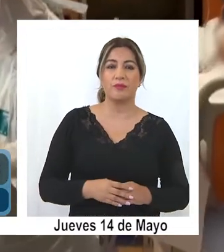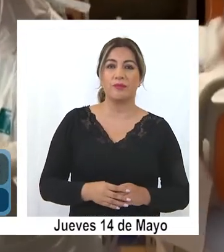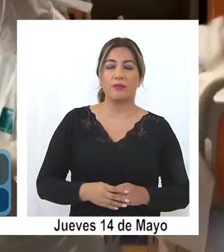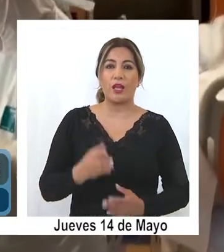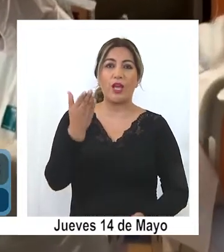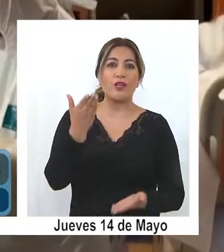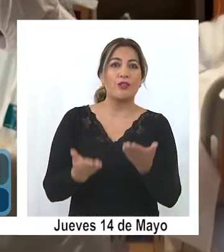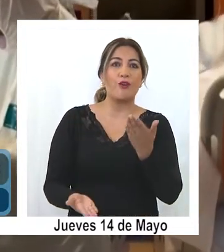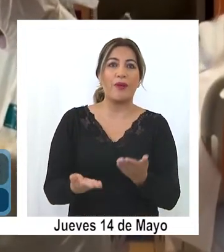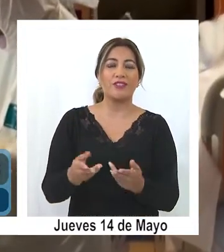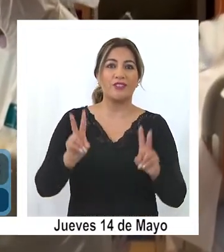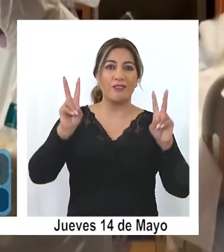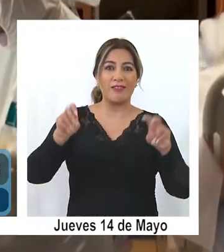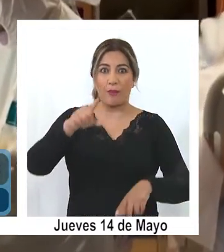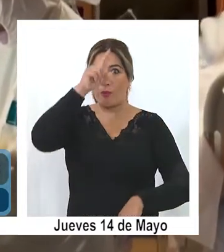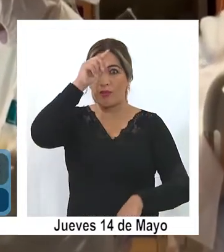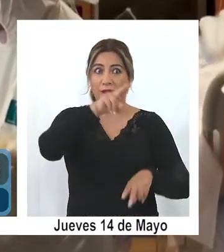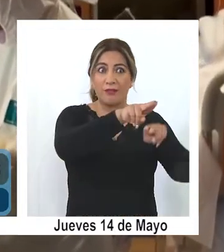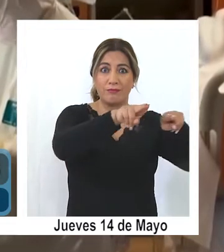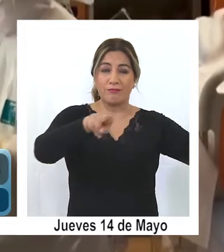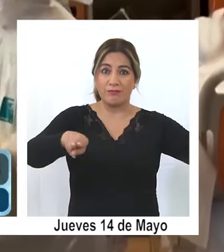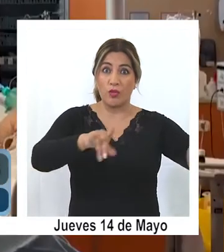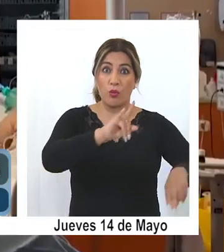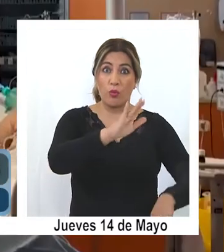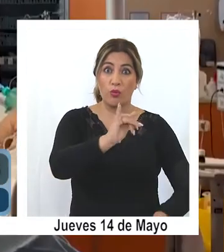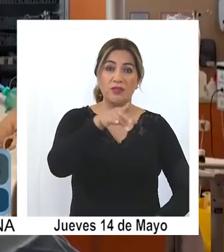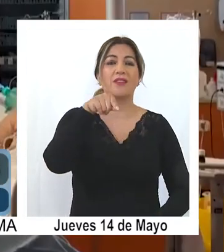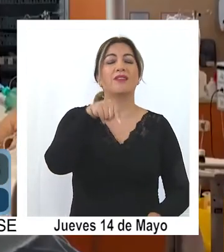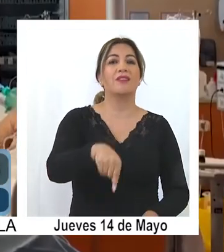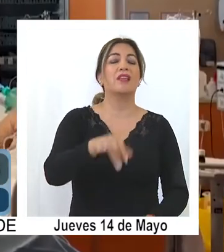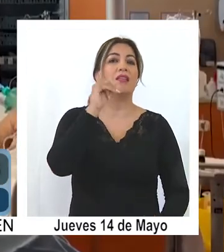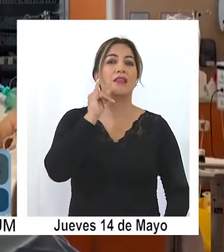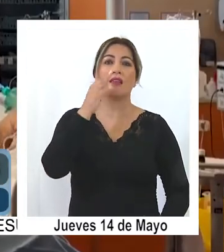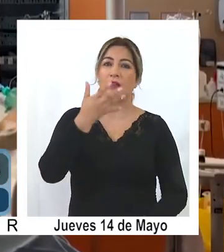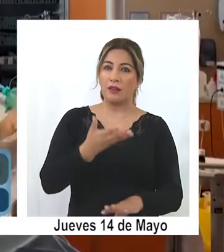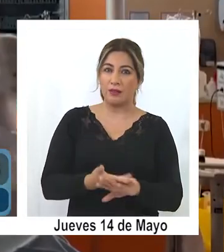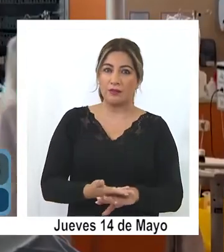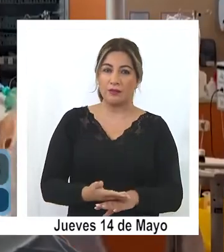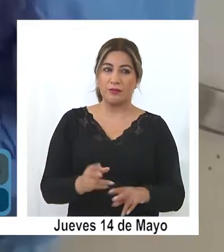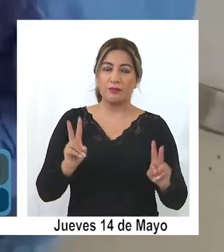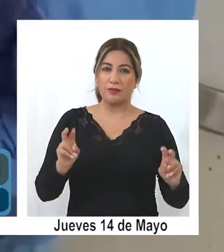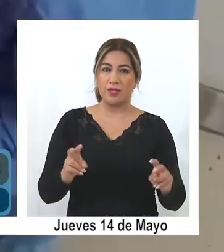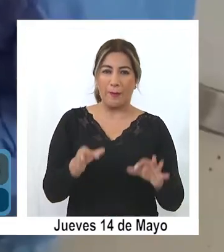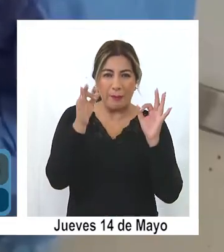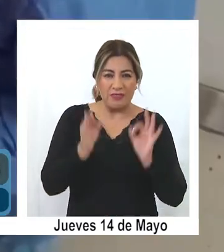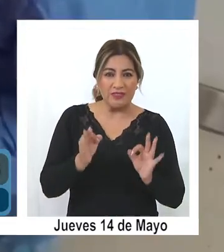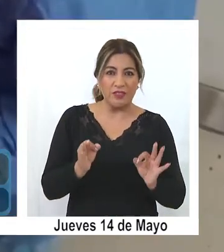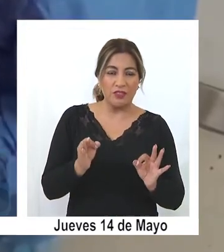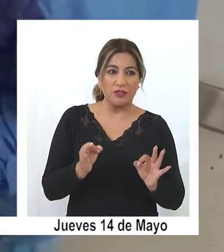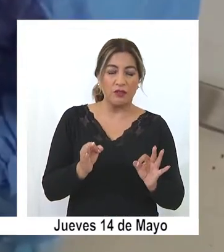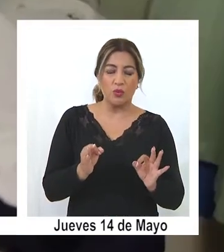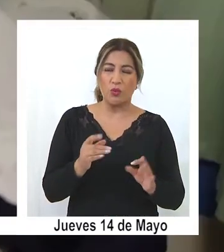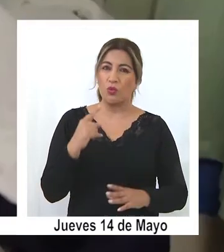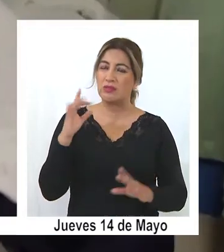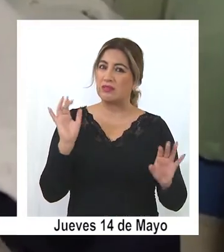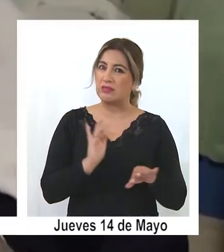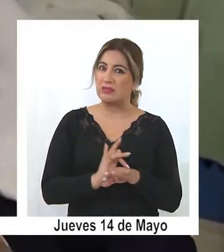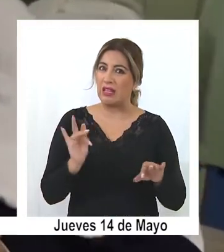número de camas críticas disponibles, la región alcanzó un nivel precisamente crítico, con solo